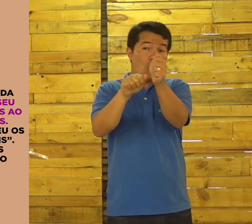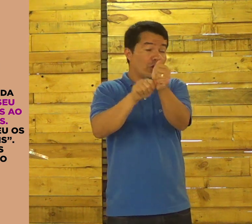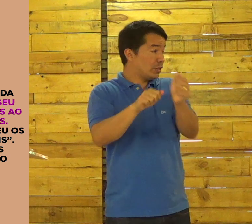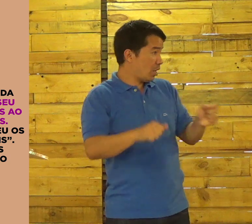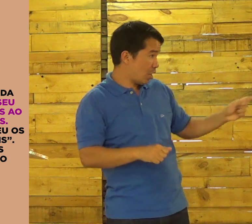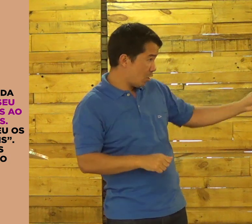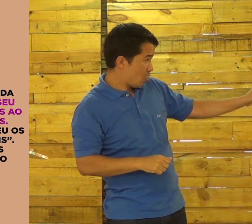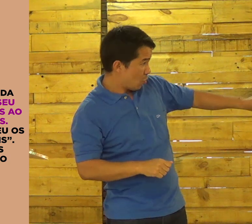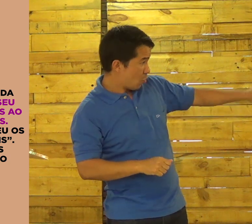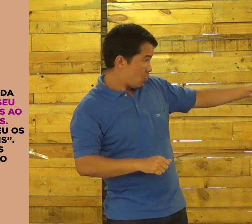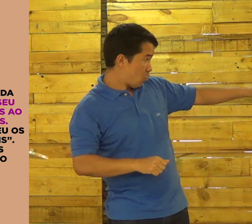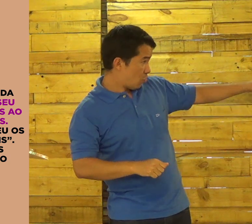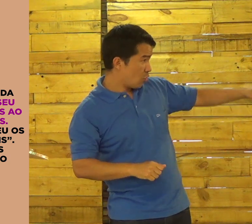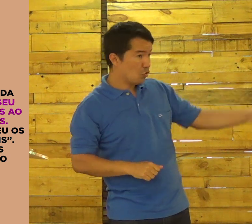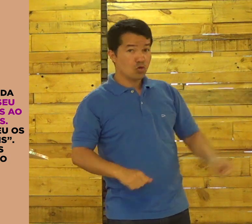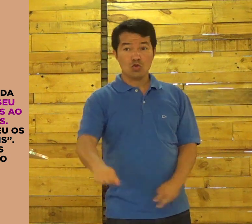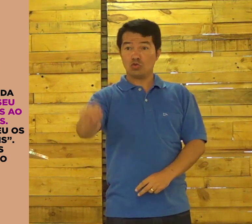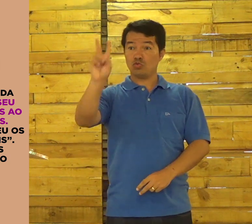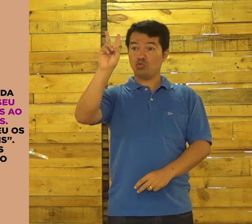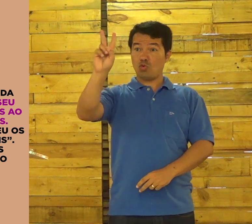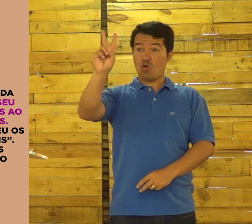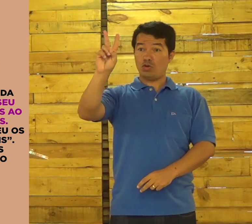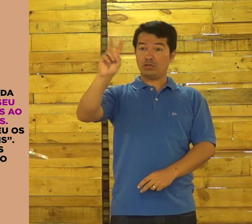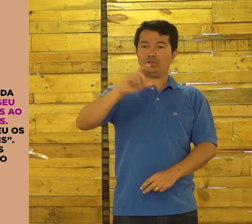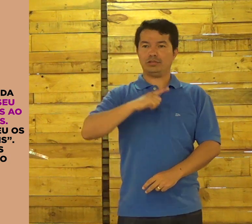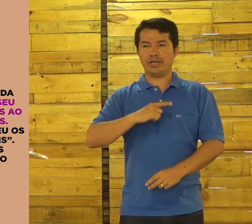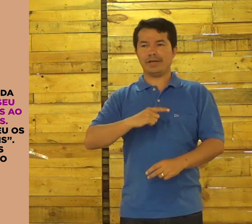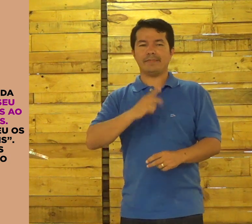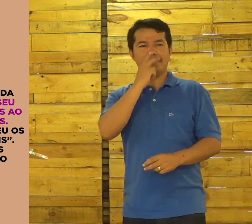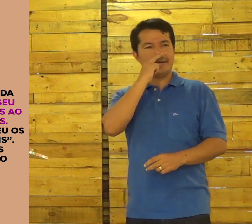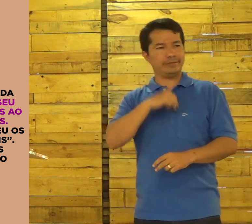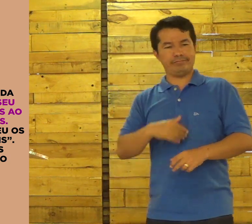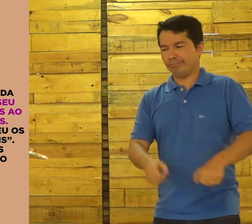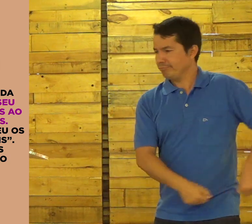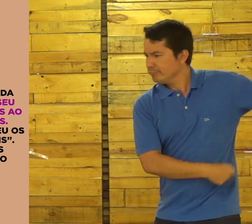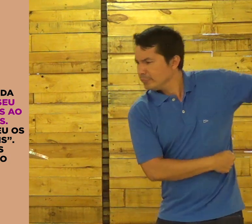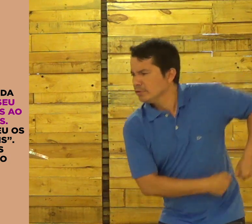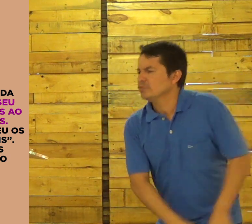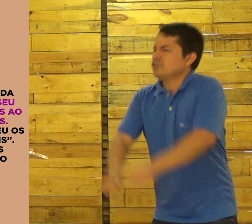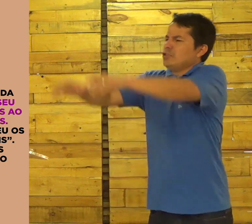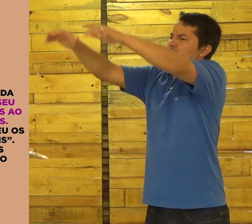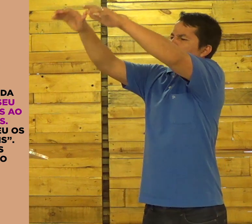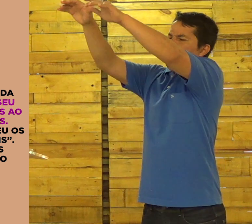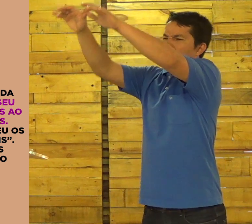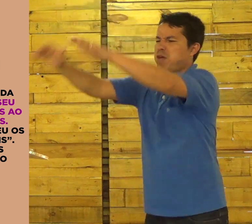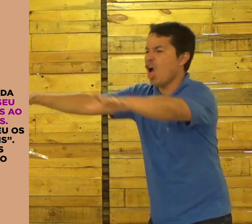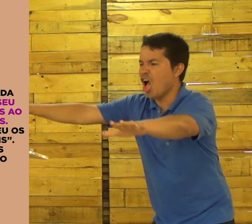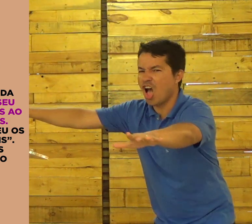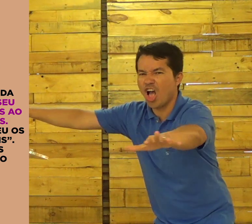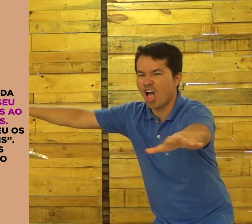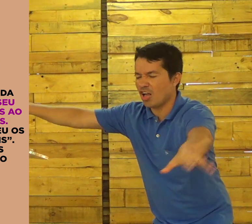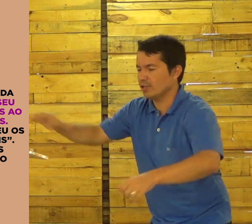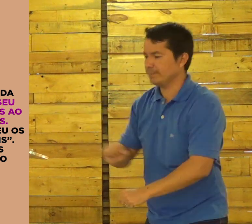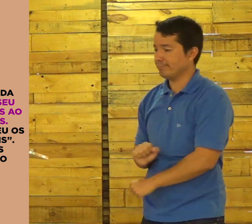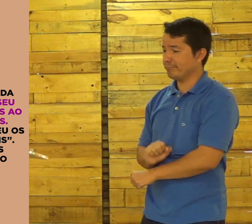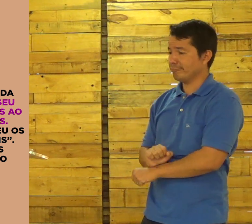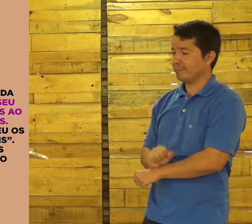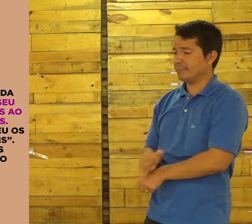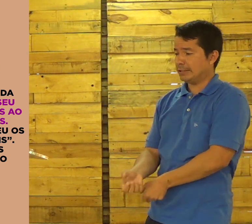Esse é o sinal de André. Os dois estavam lançando dedos ao mar.